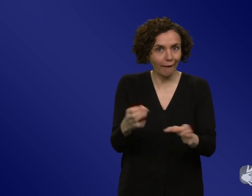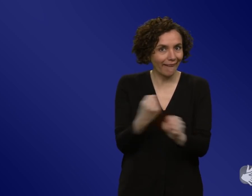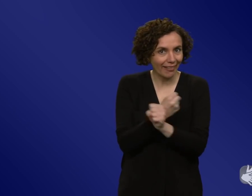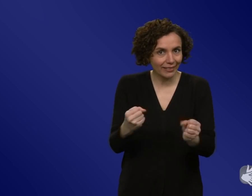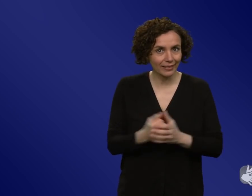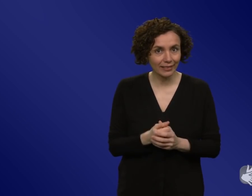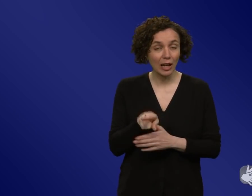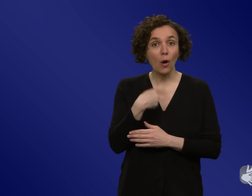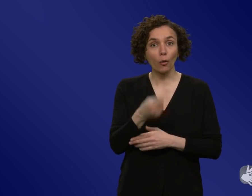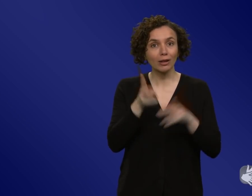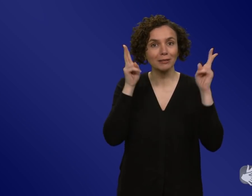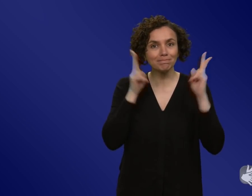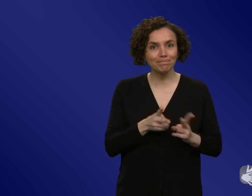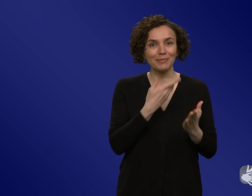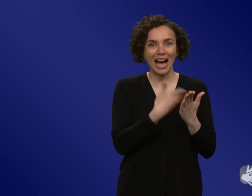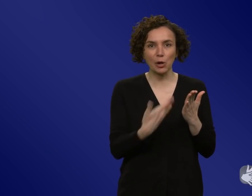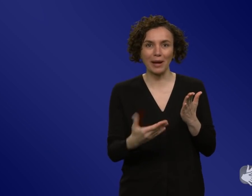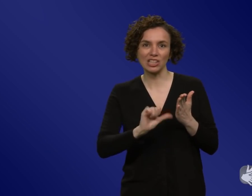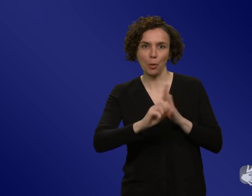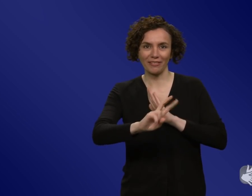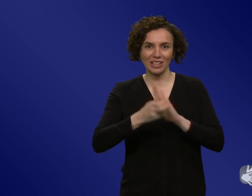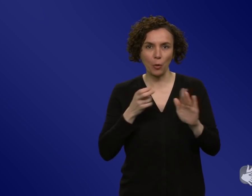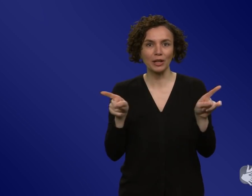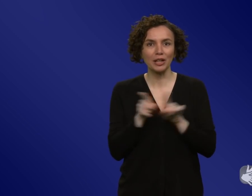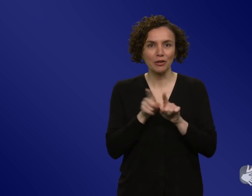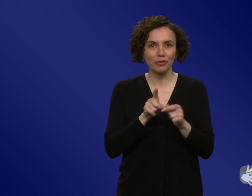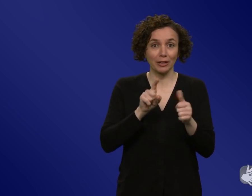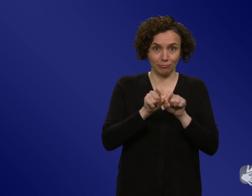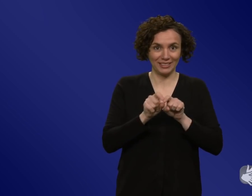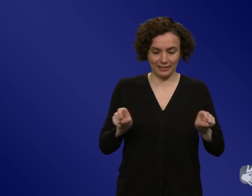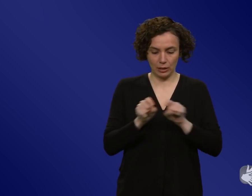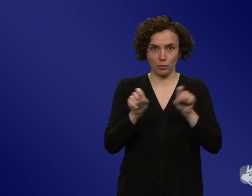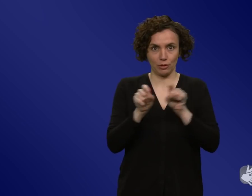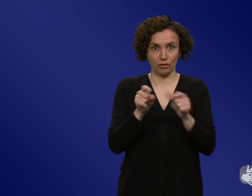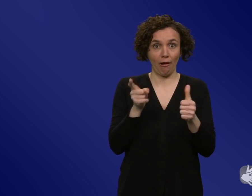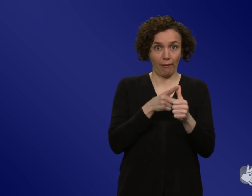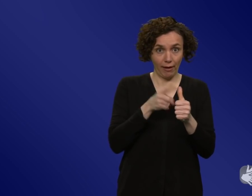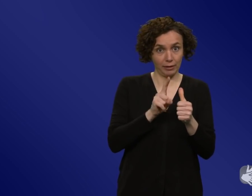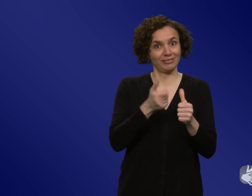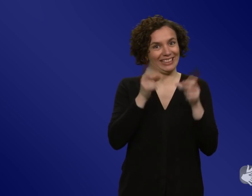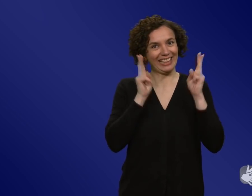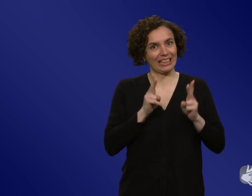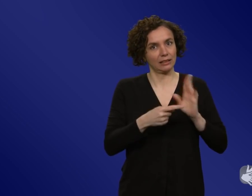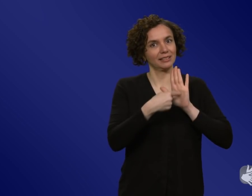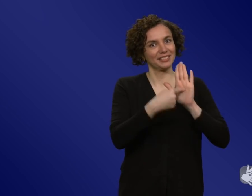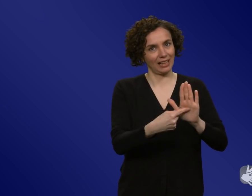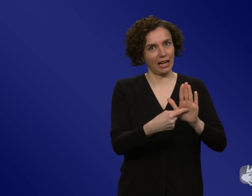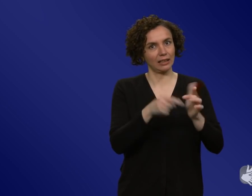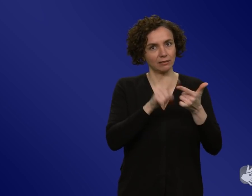wiederholen. Also das ist sozusagen ein Sandwich von erst richtige Fakten, dann Achtung, hier ist ein Irrgerlaube, wo kommt der her und noch mal die wichtigen Fakten.